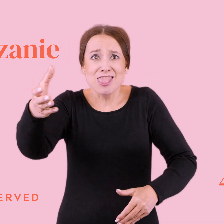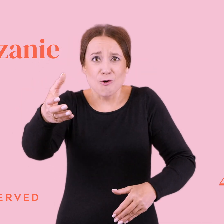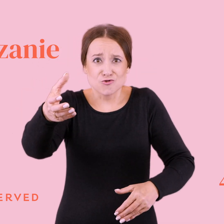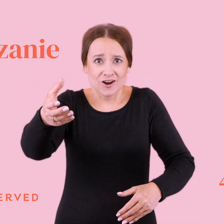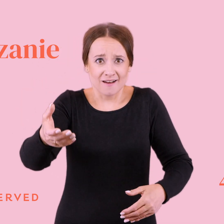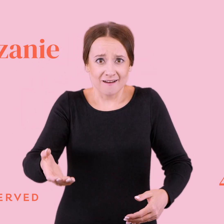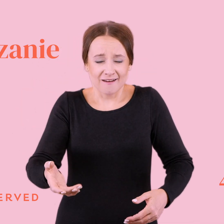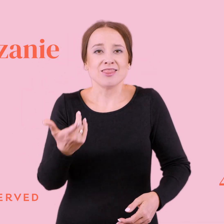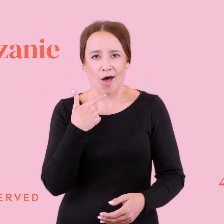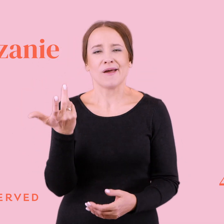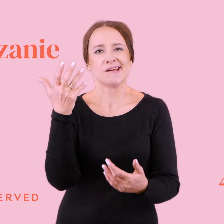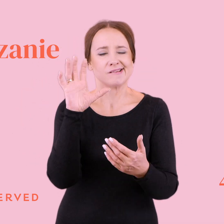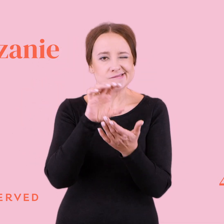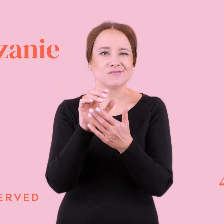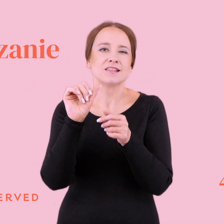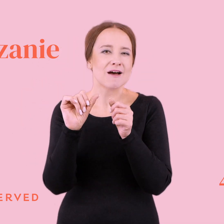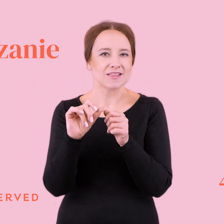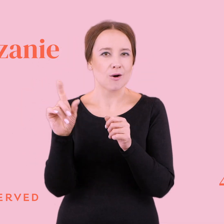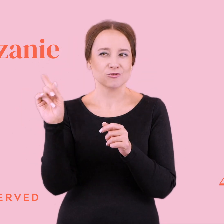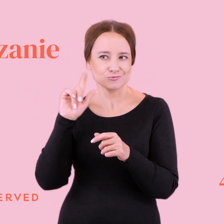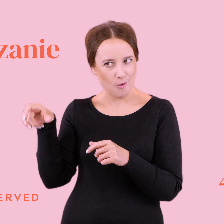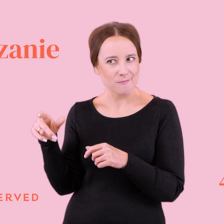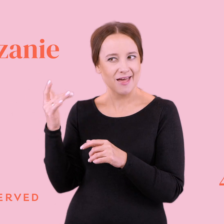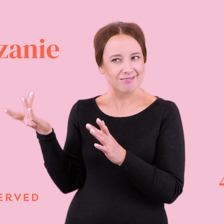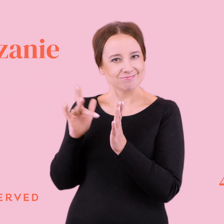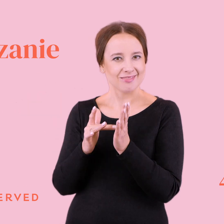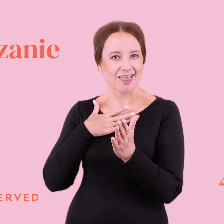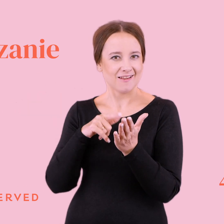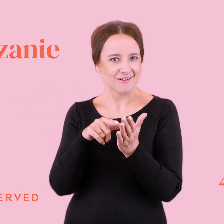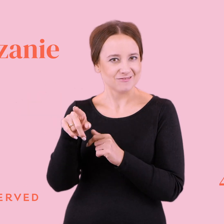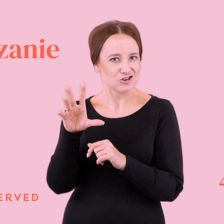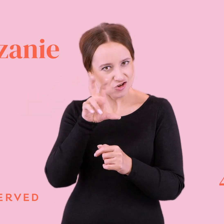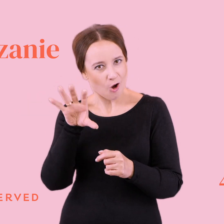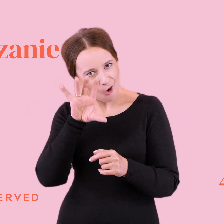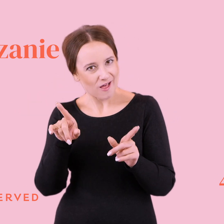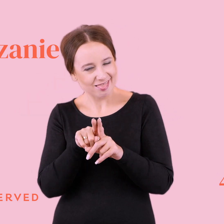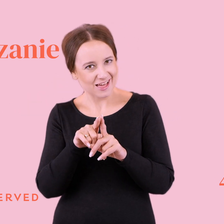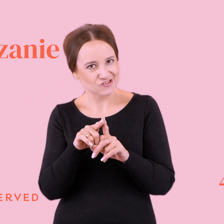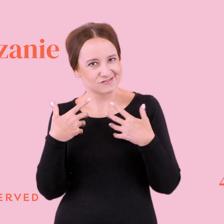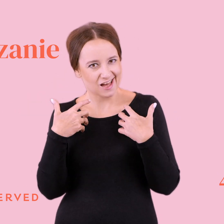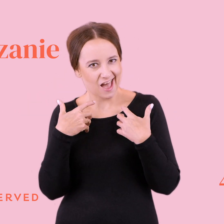sensie no i wstawiała, kurwa, i sprawdzała i czy typ daje lajka, nie? Albo czy tam ogląda jej relacje. I mijały godziny,